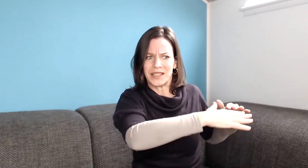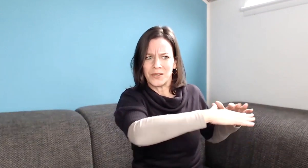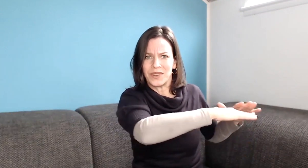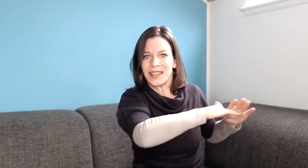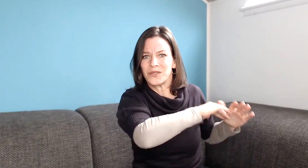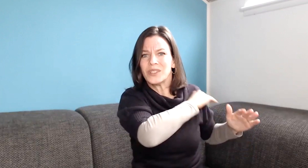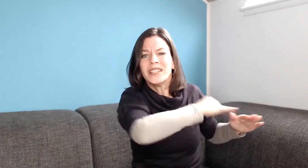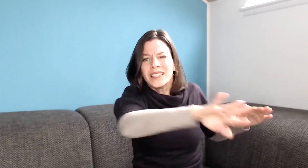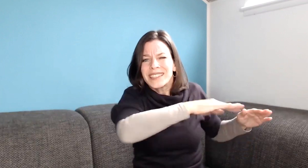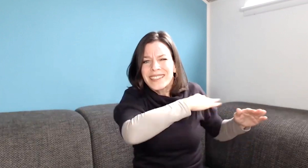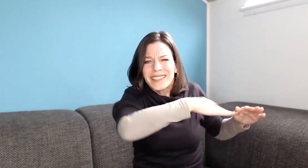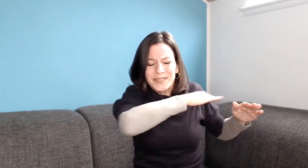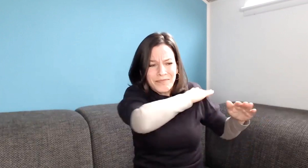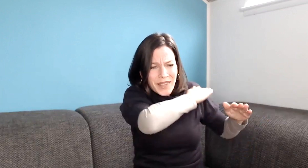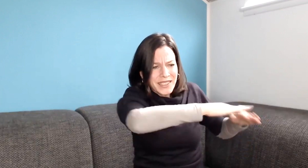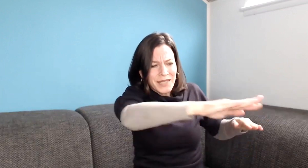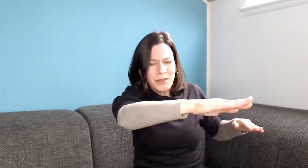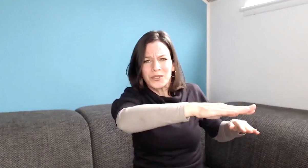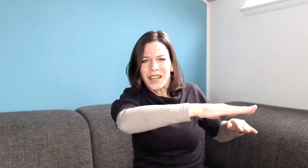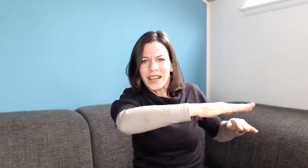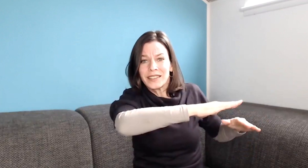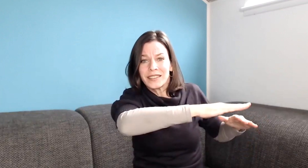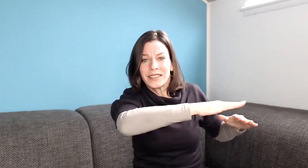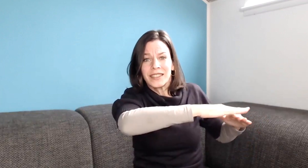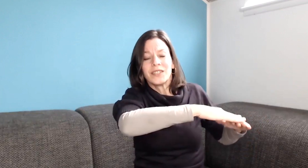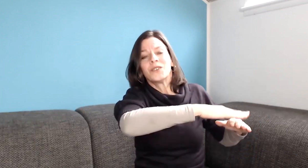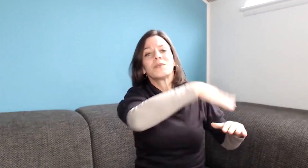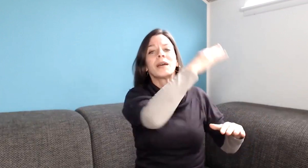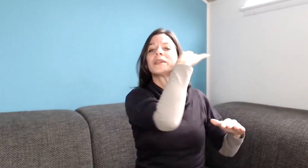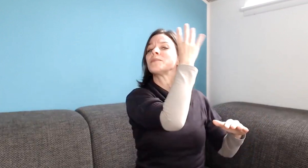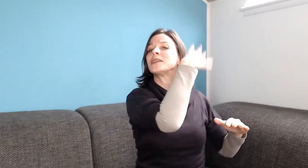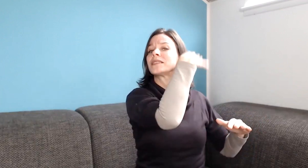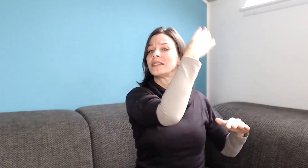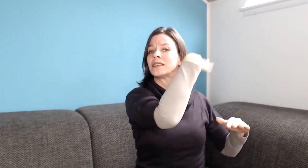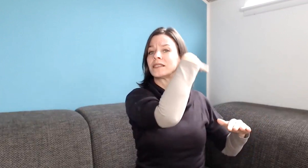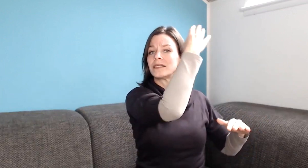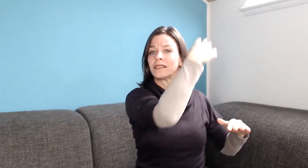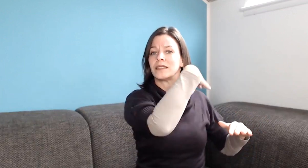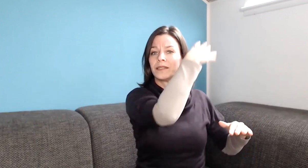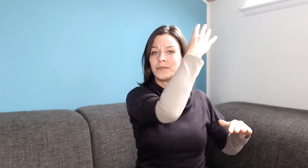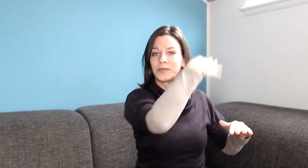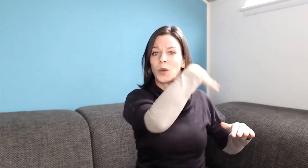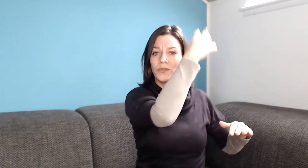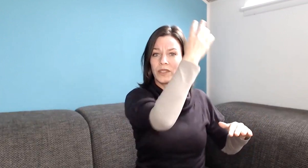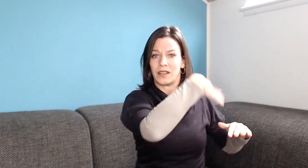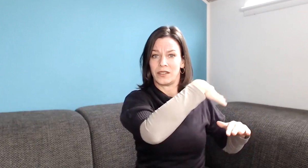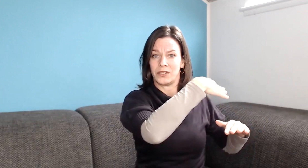anzufangen. Also mache ich da lieber so einen Cut und dann bleibe ich immer in einer sicheren Kopfetage.